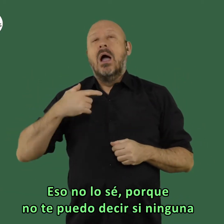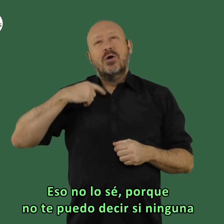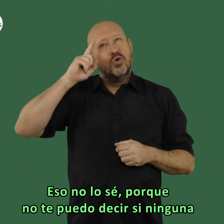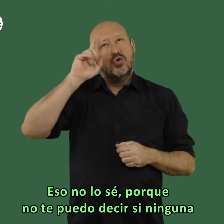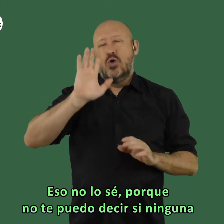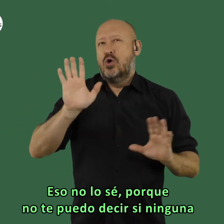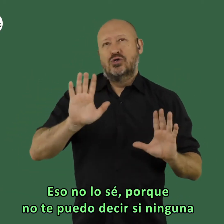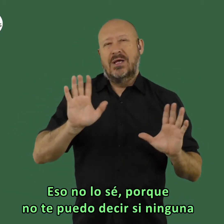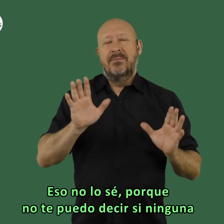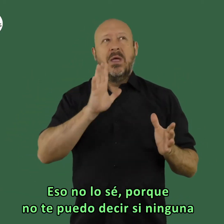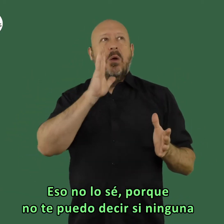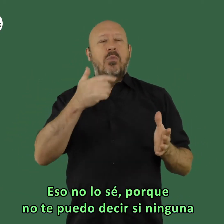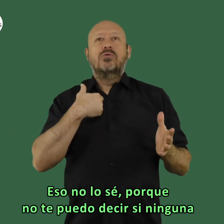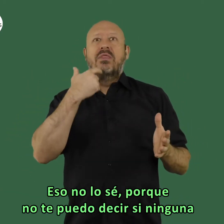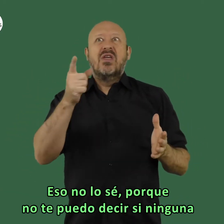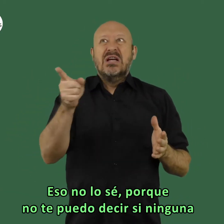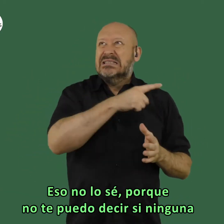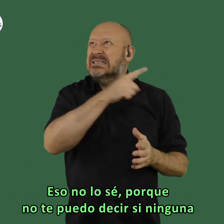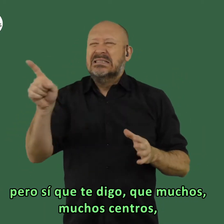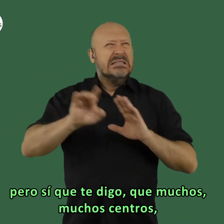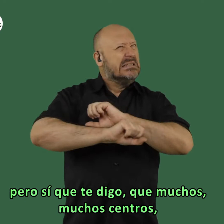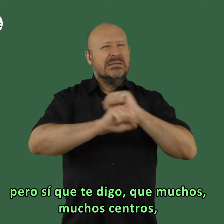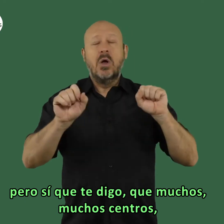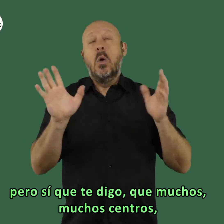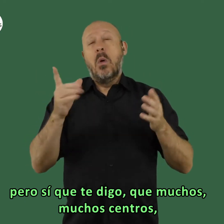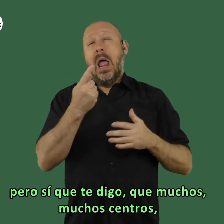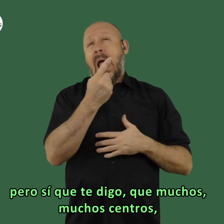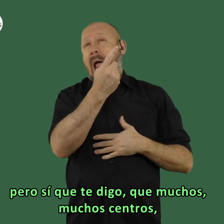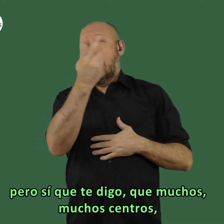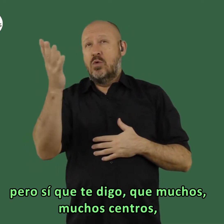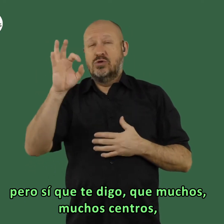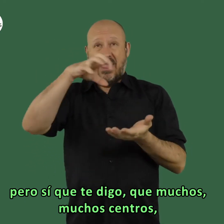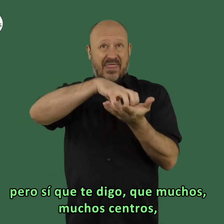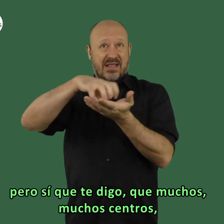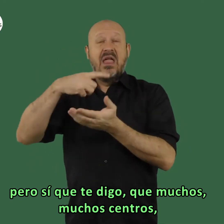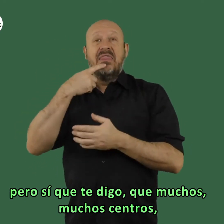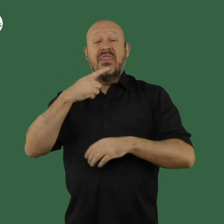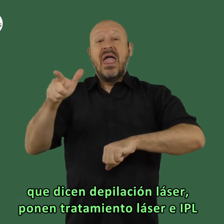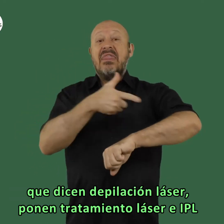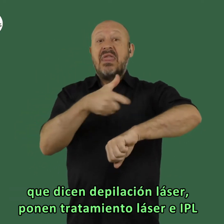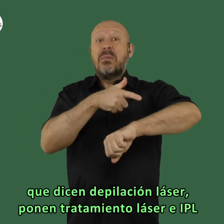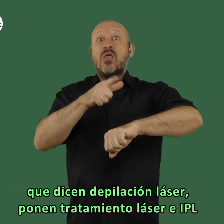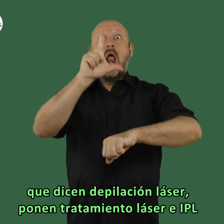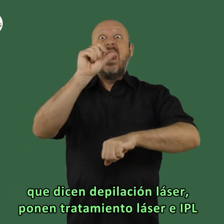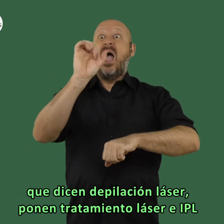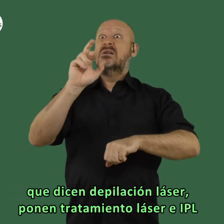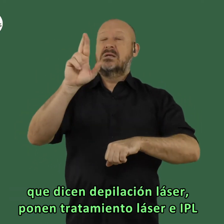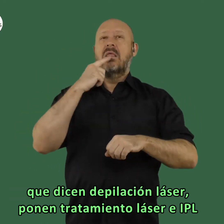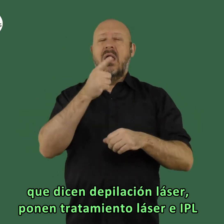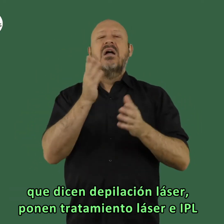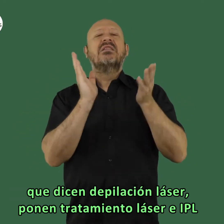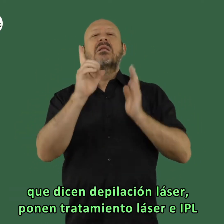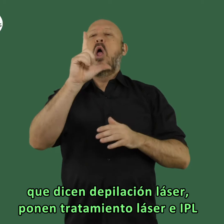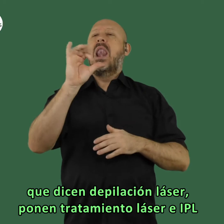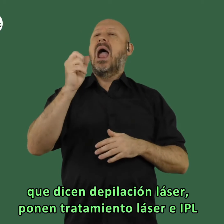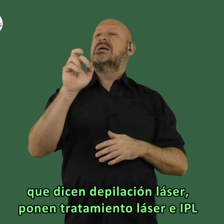realidad eso no lo sé porque no te puedo decir sin ninguna pero sí que te digo que muchos muchos centros que dicen depilación láser